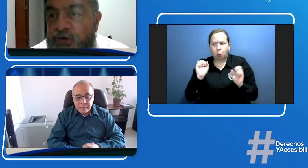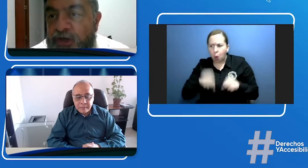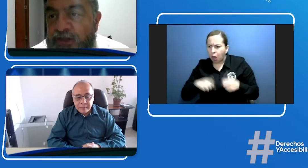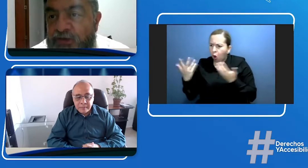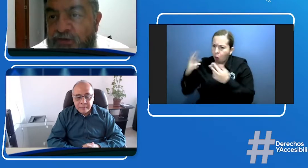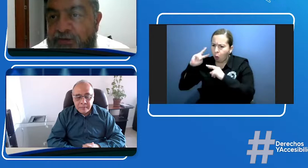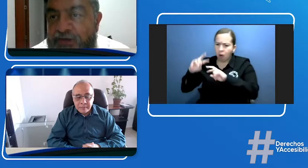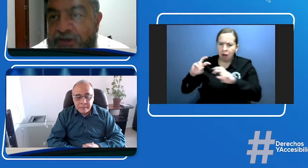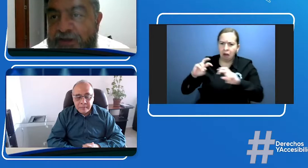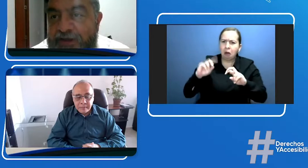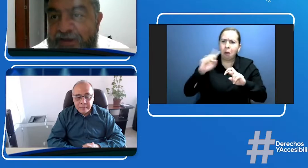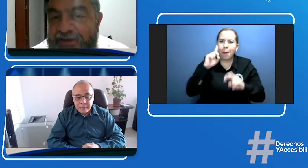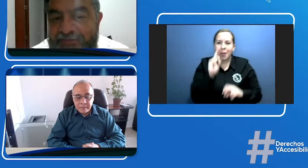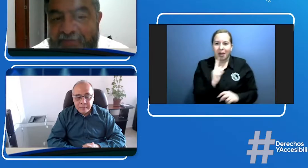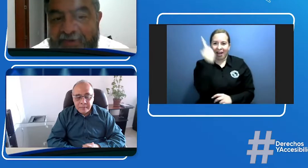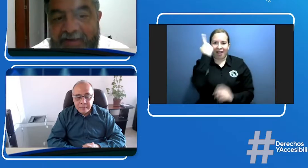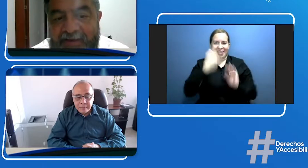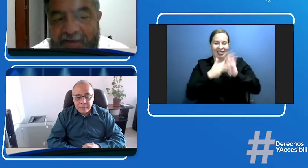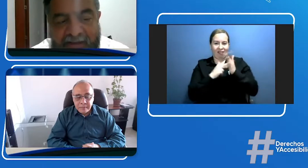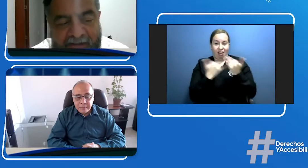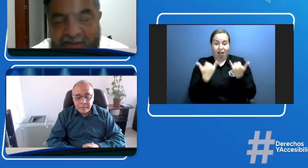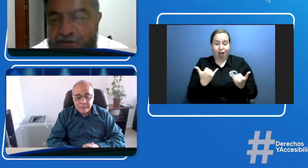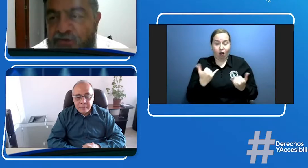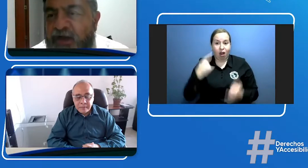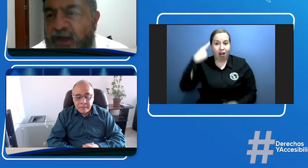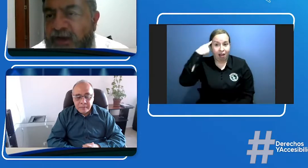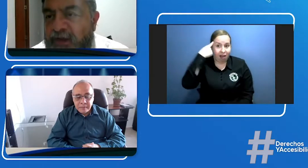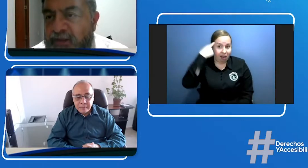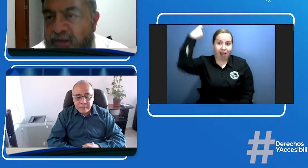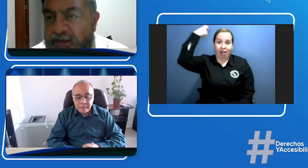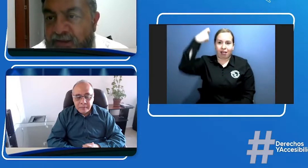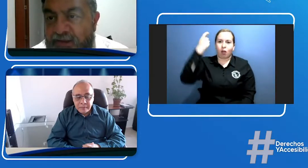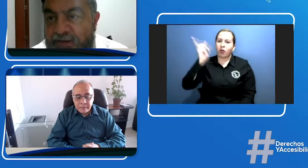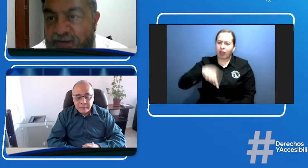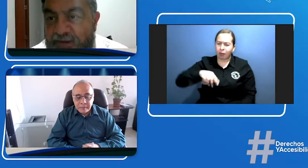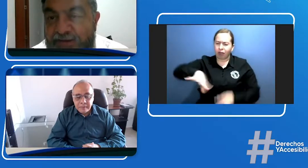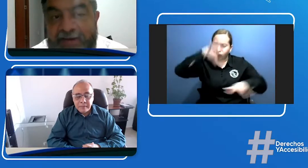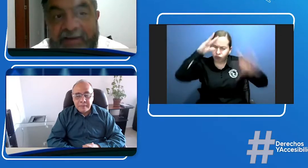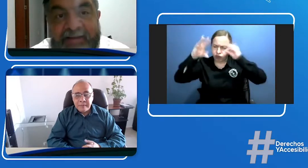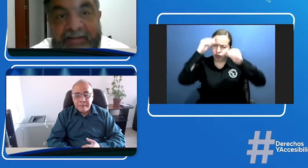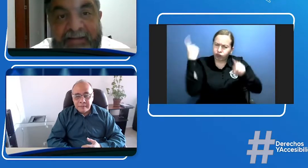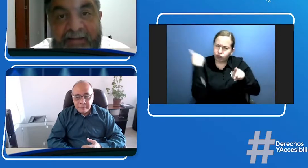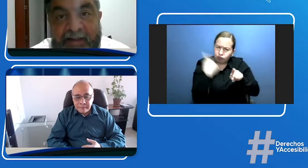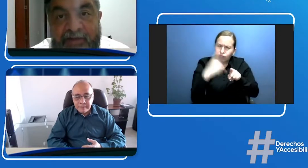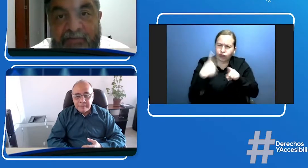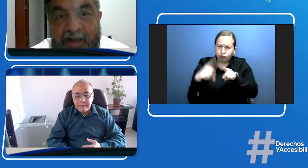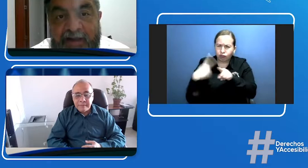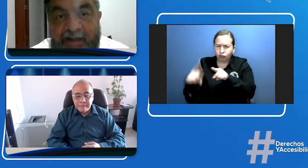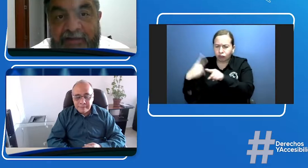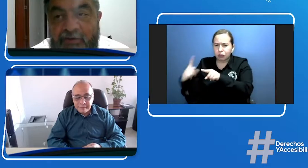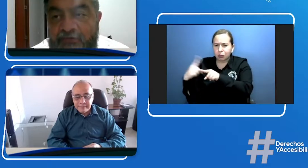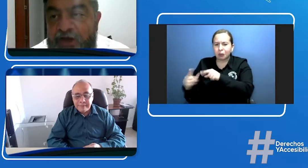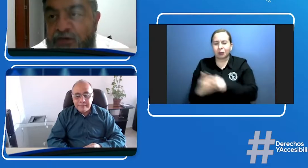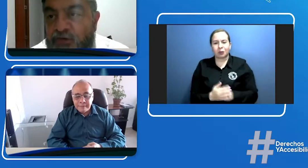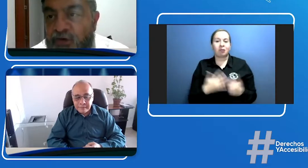un reto y ha sido un gran aprendizaje. En lo cual agradezco a Fenascol